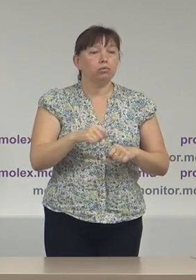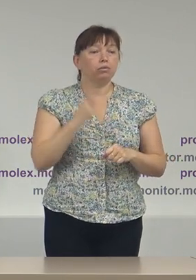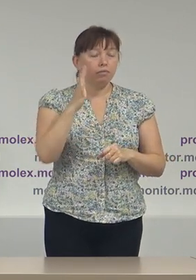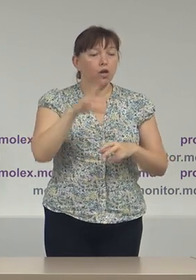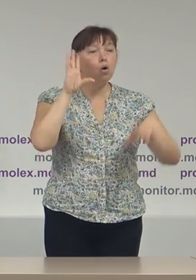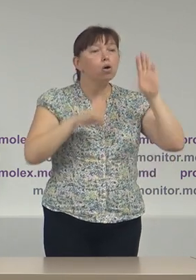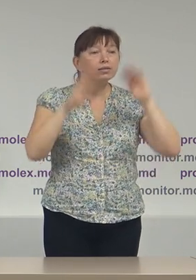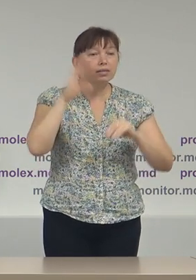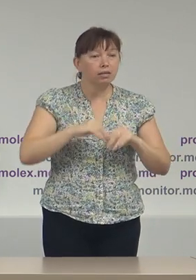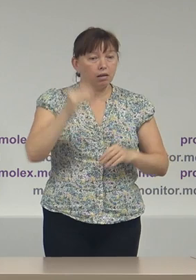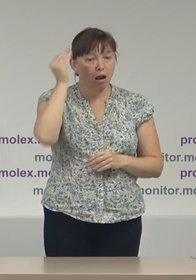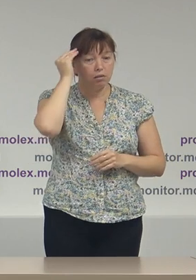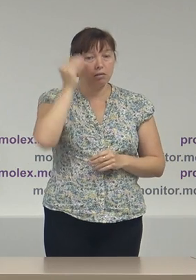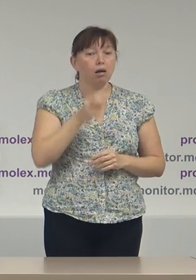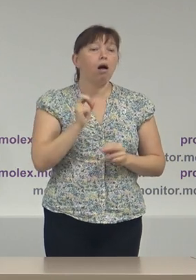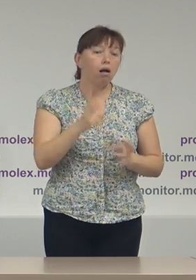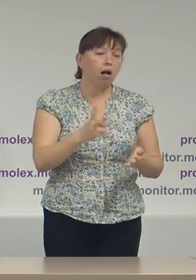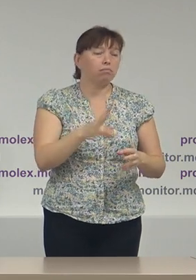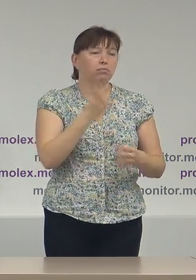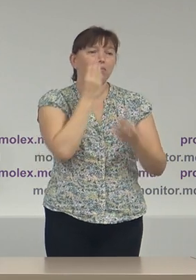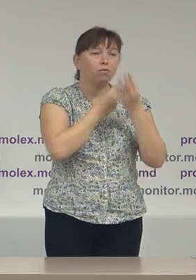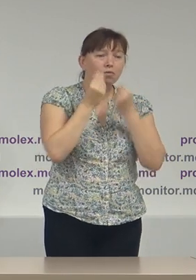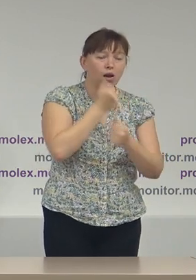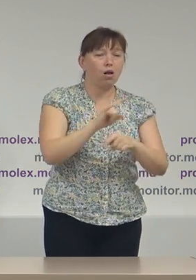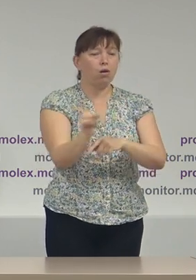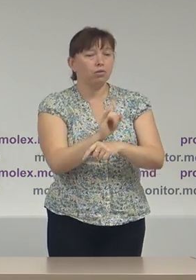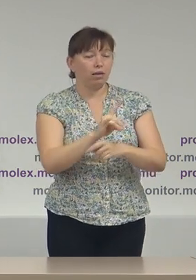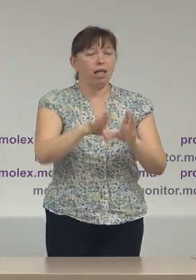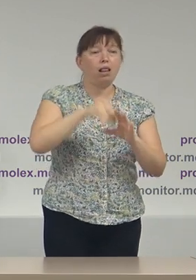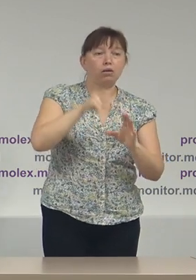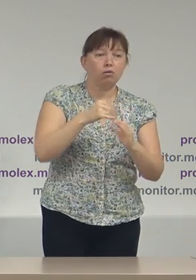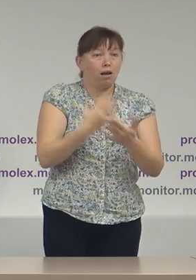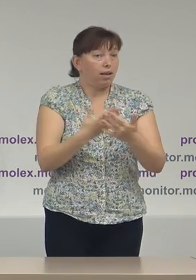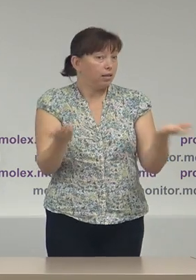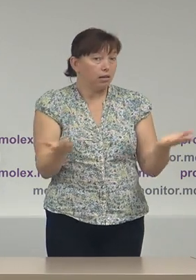considerate ca fraude electorale, spre exemplu.